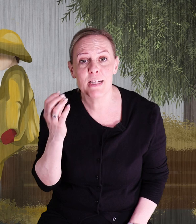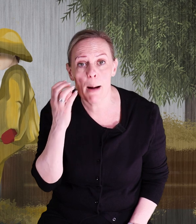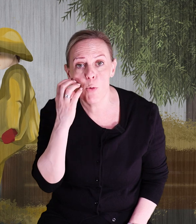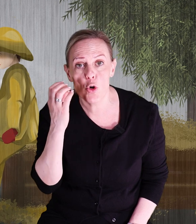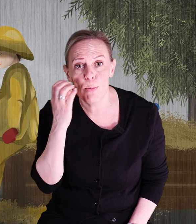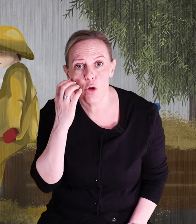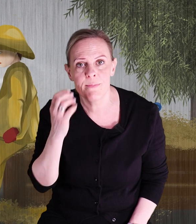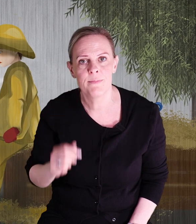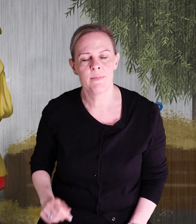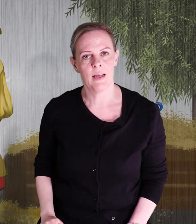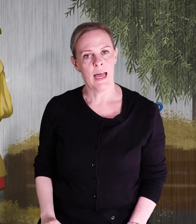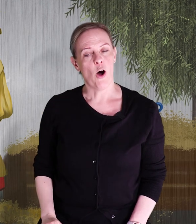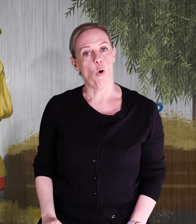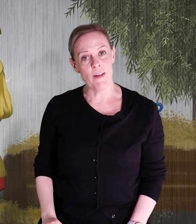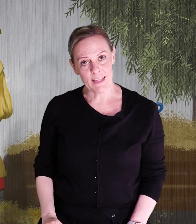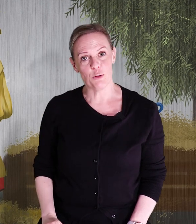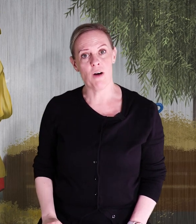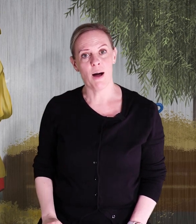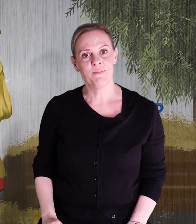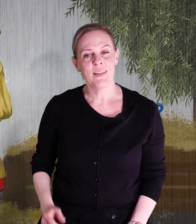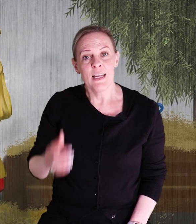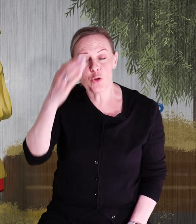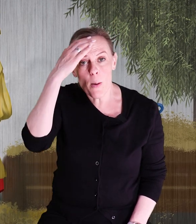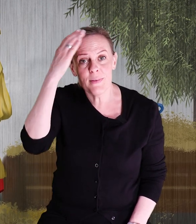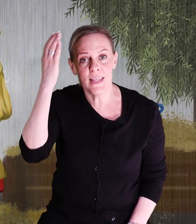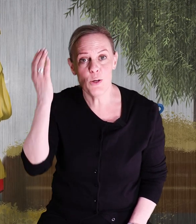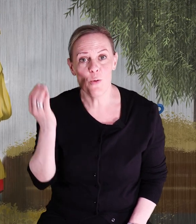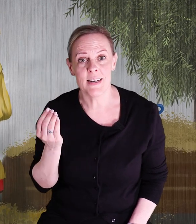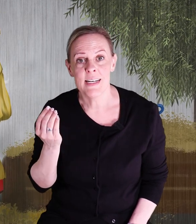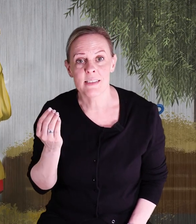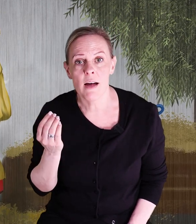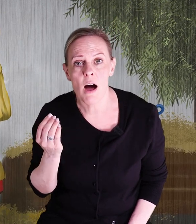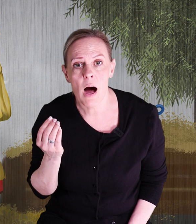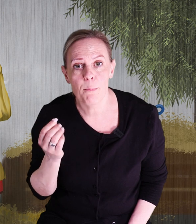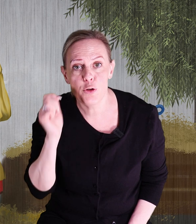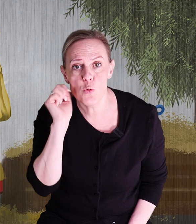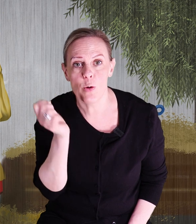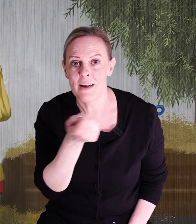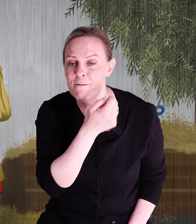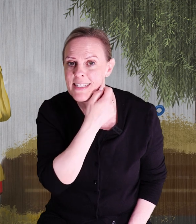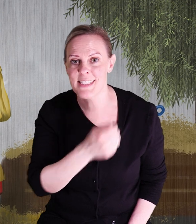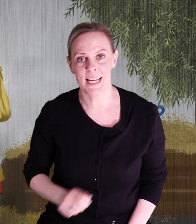fick av mormor. Och vet du vad? Tomteluvan ska han ha på julfesten.